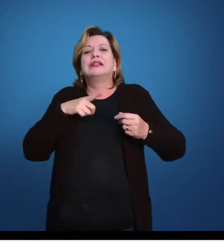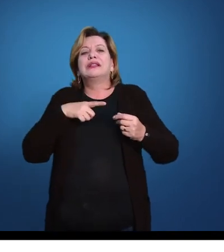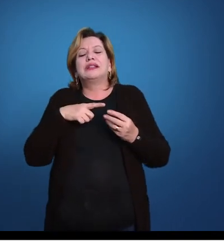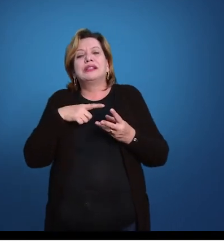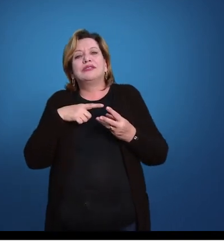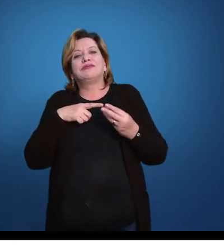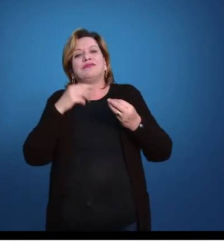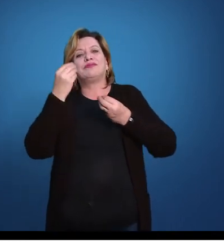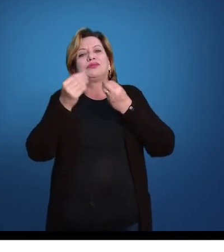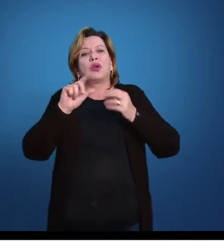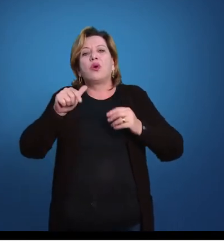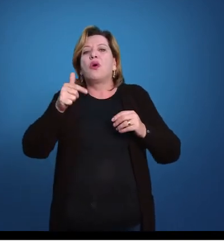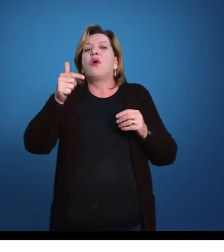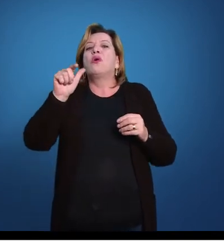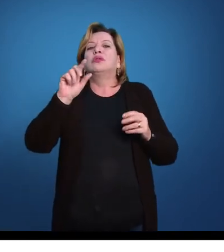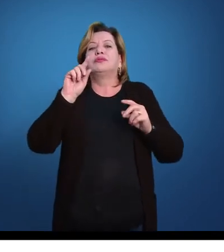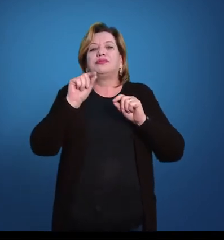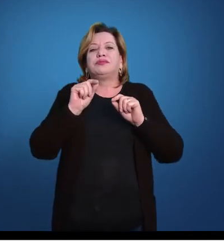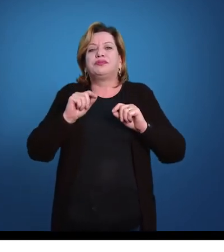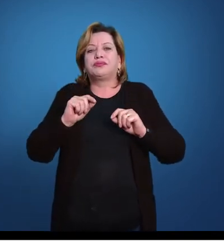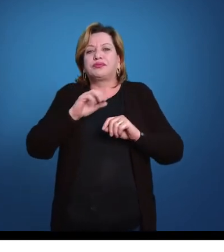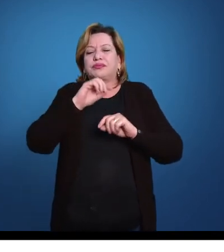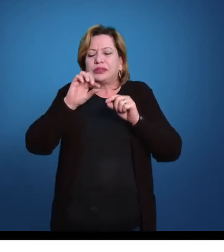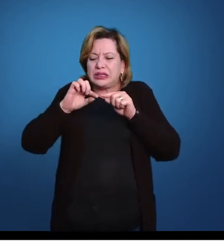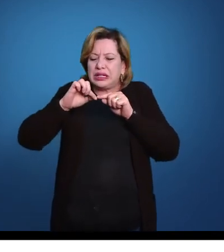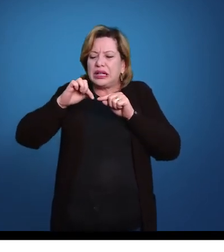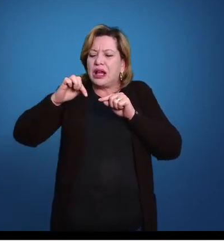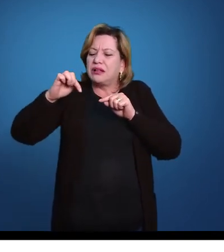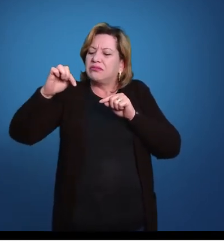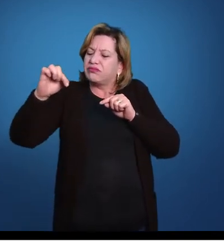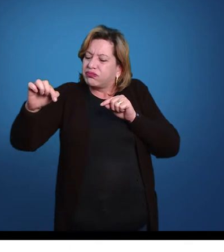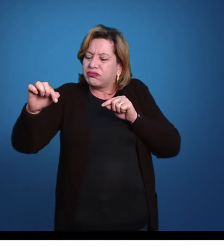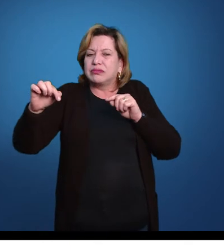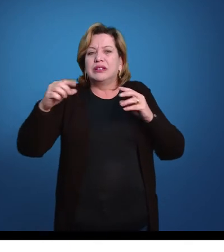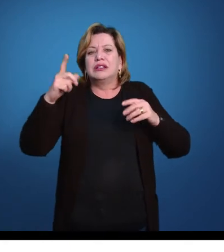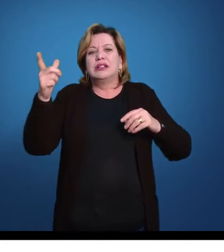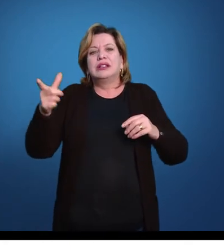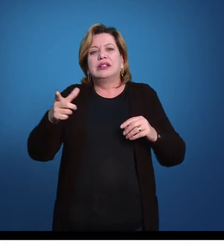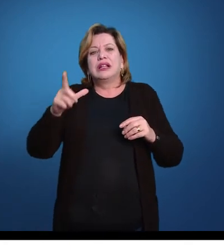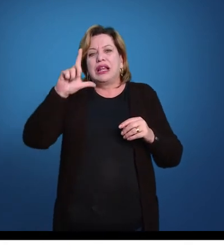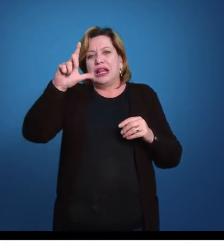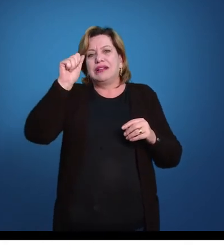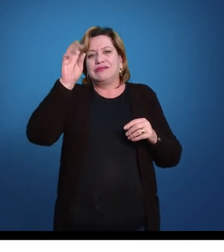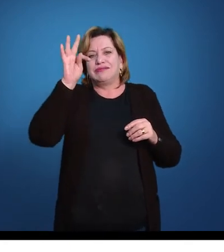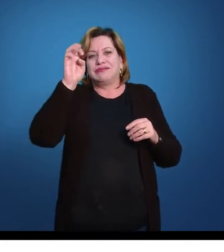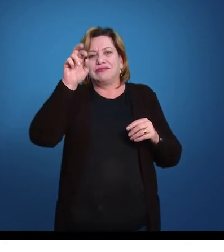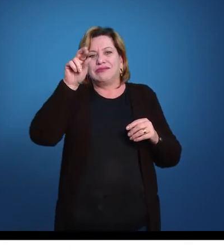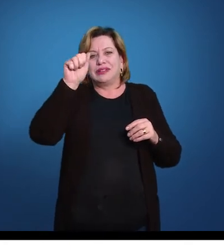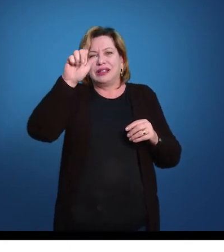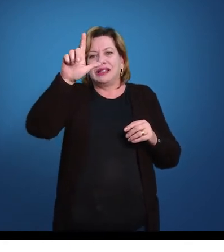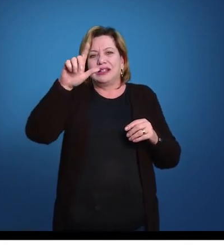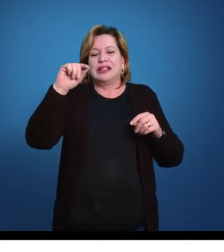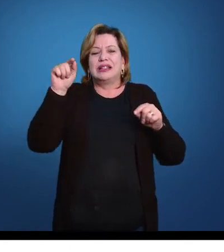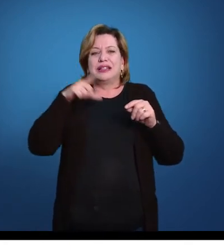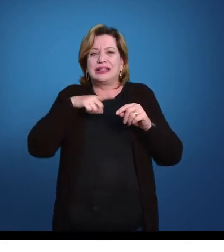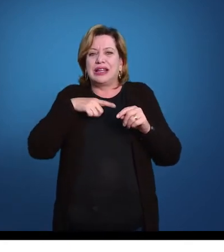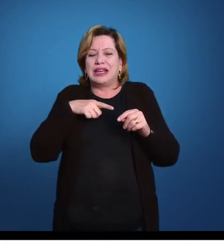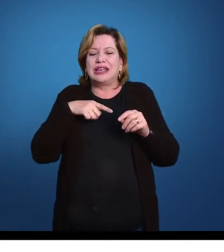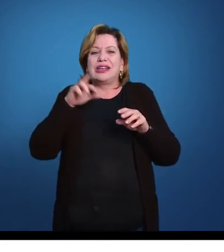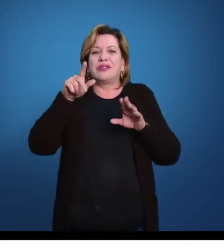Então, é mais uma ramificação. E na ponta desses canais laterais, nós temos aquilo, então, que a gente chama de pés ambulacrais. Isso